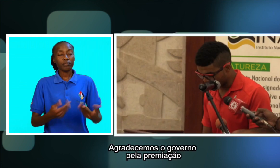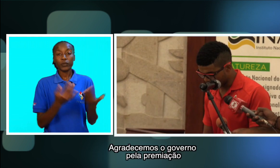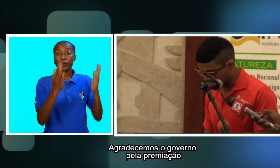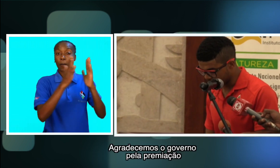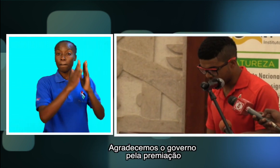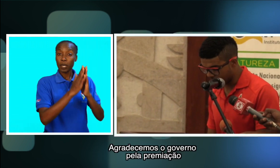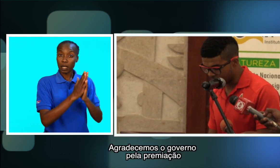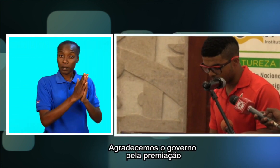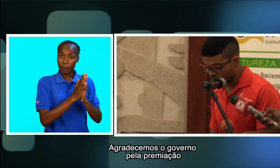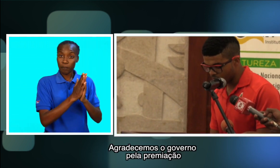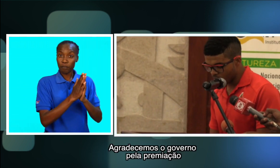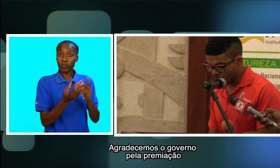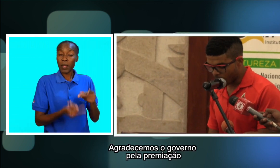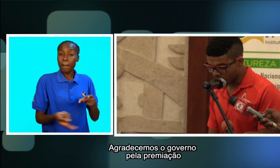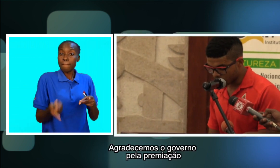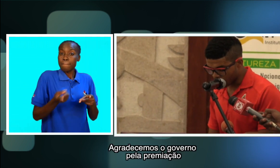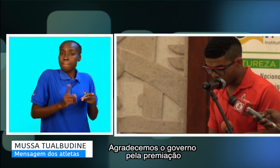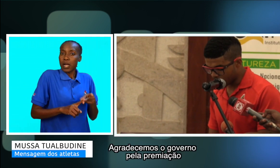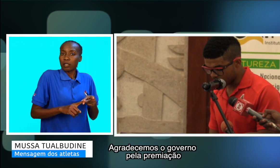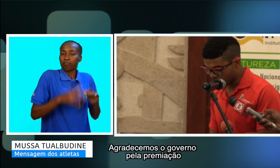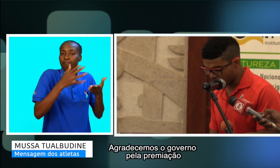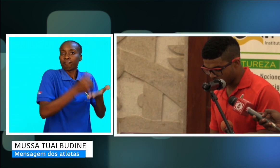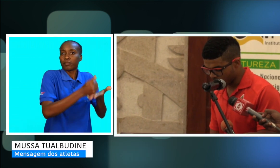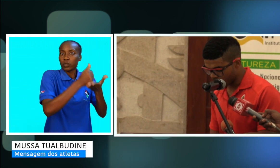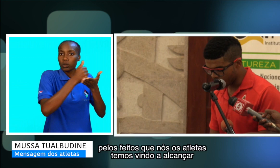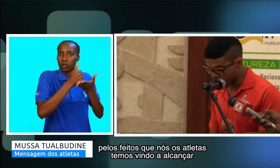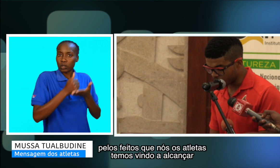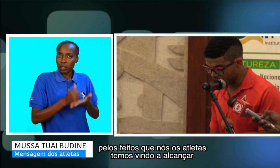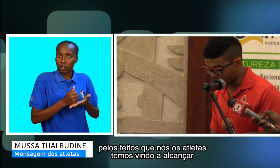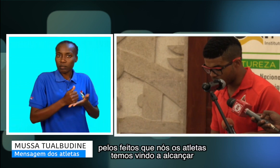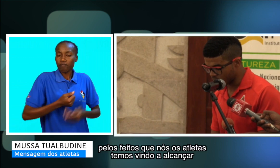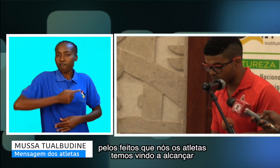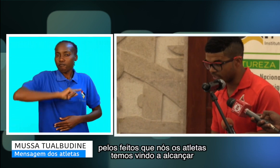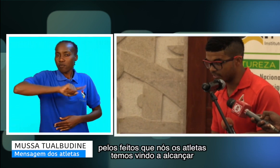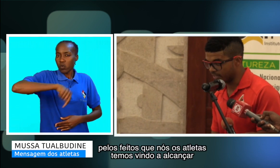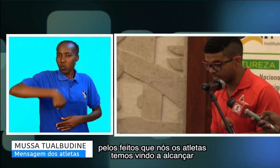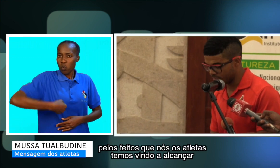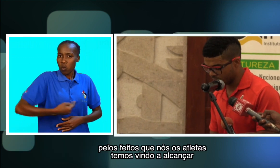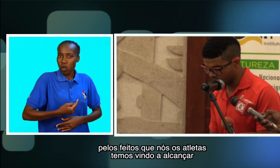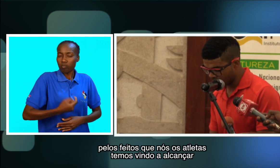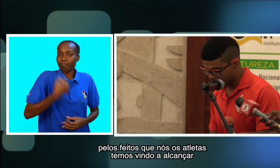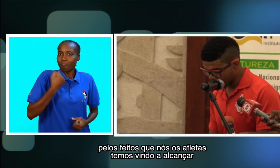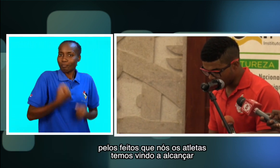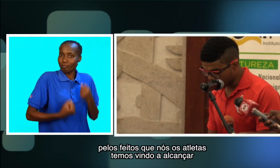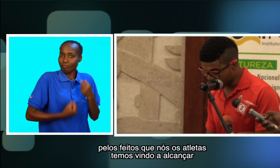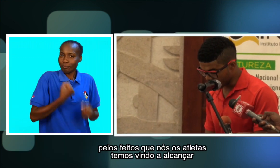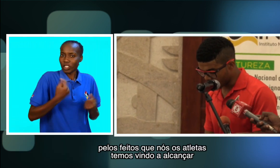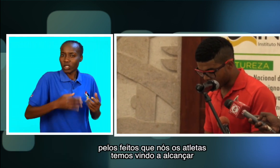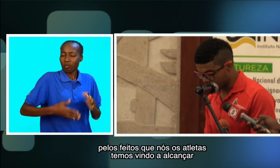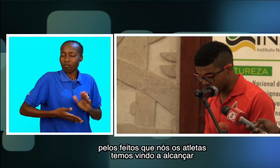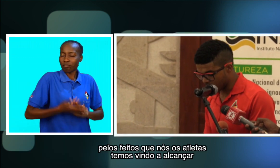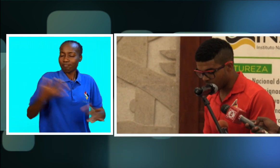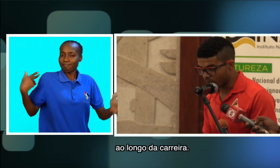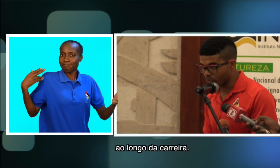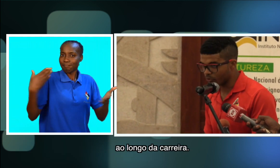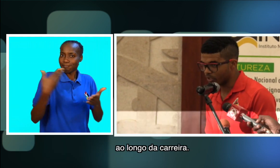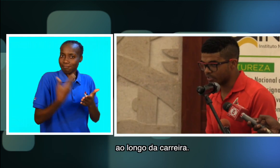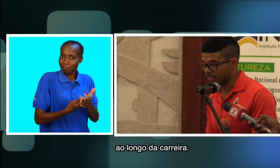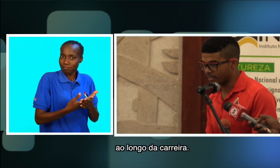agradecer com mais uma opinião pelos feitos que nós, atletas, temos vindo a fazer ao longo da nossa